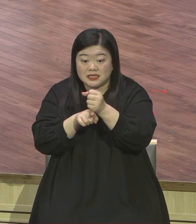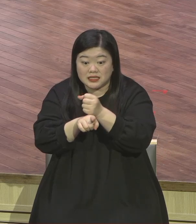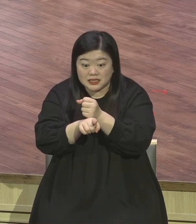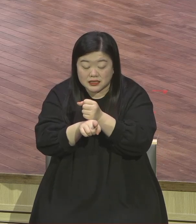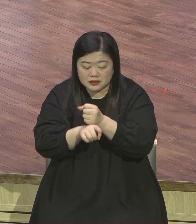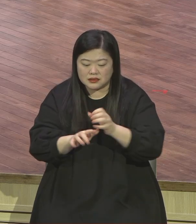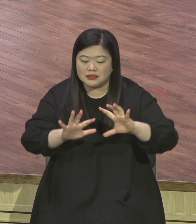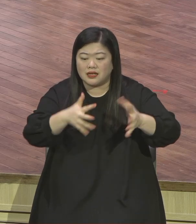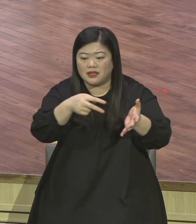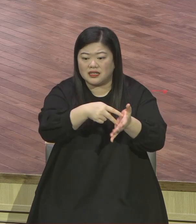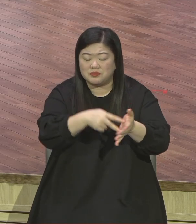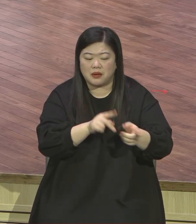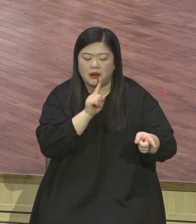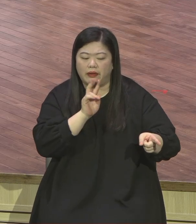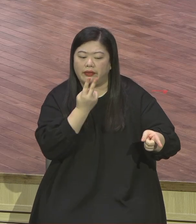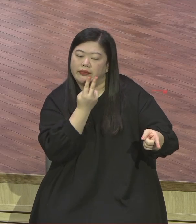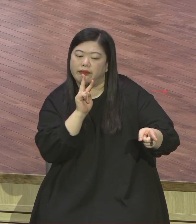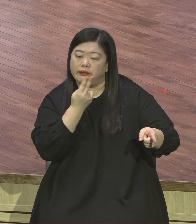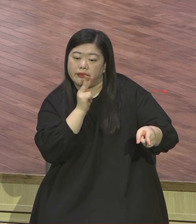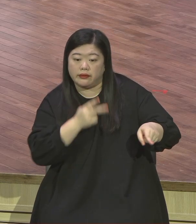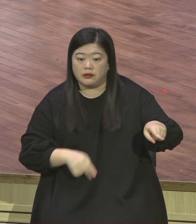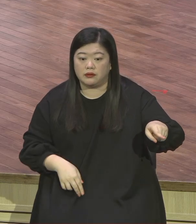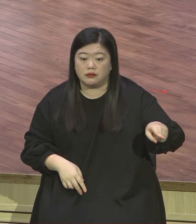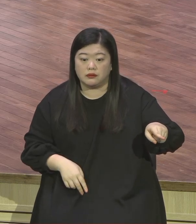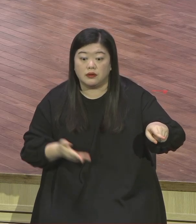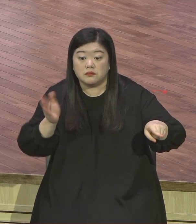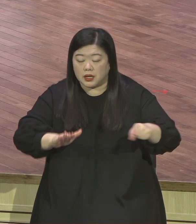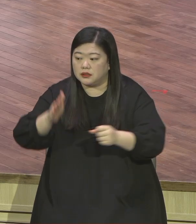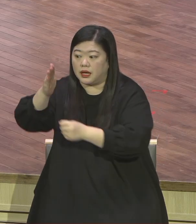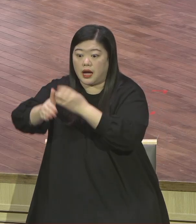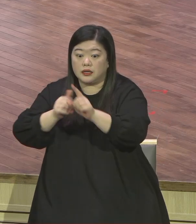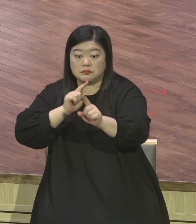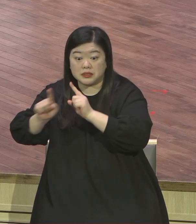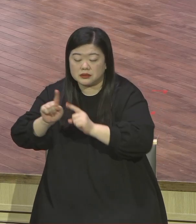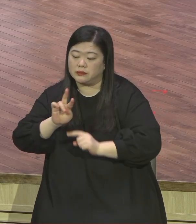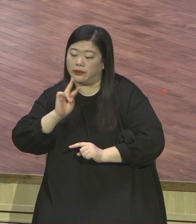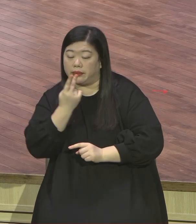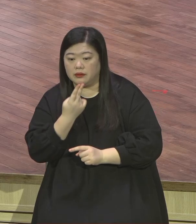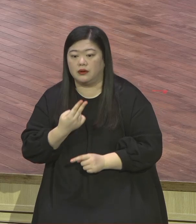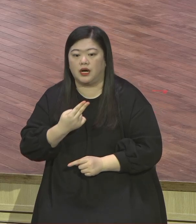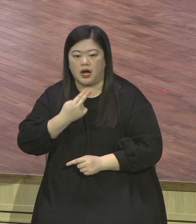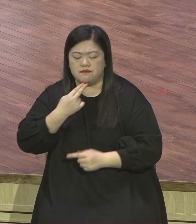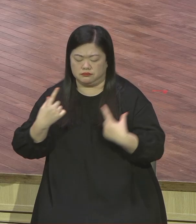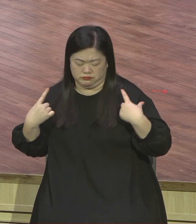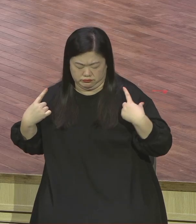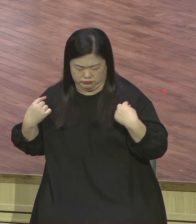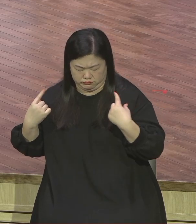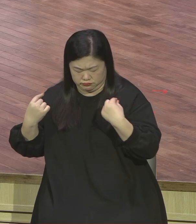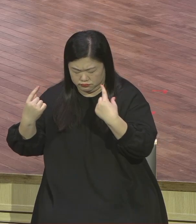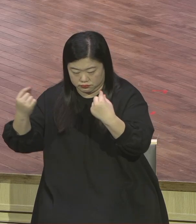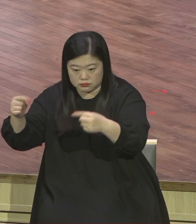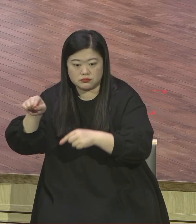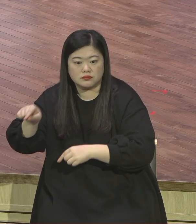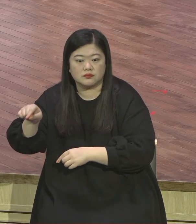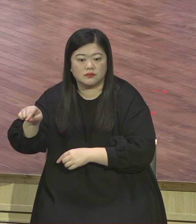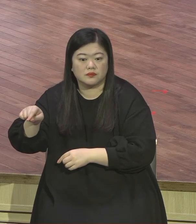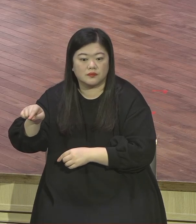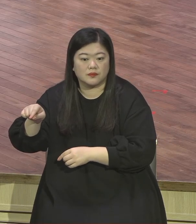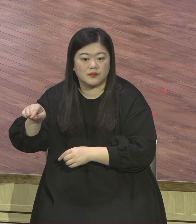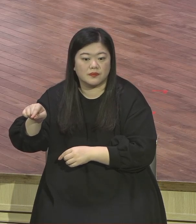영원 불변한 절대 가치를 그렇게 붙잡고 여러분 인생을 살아야